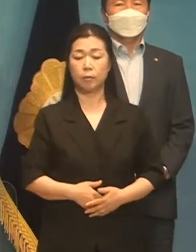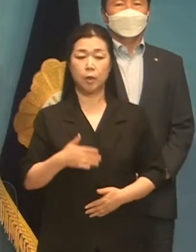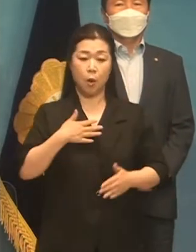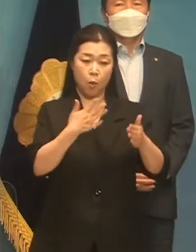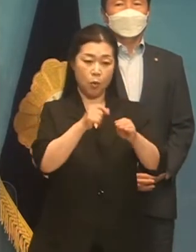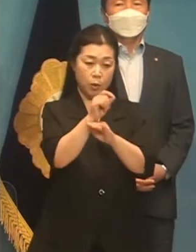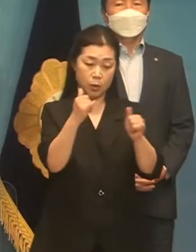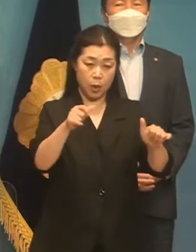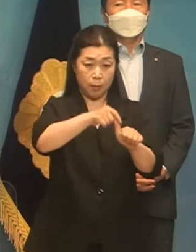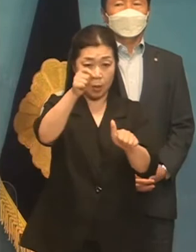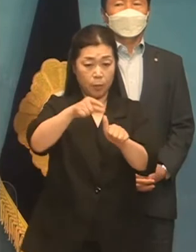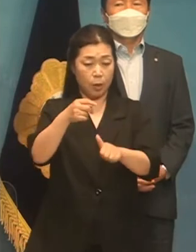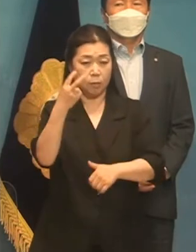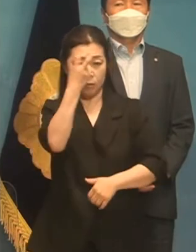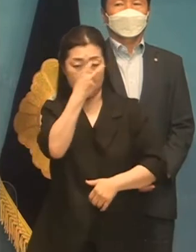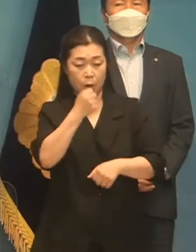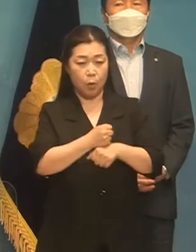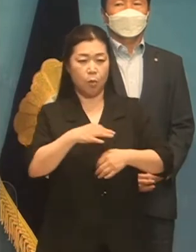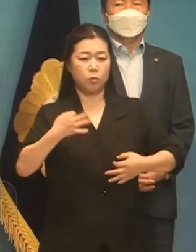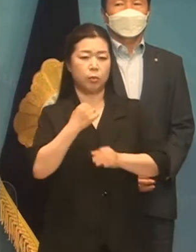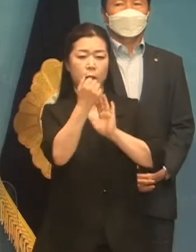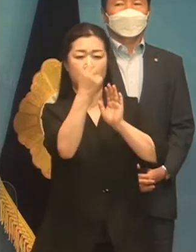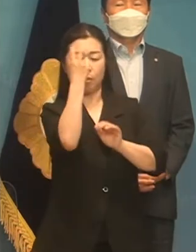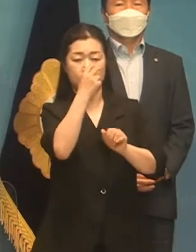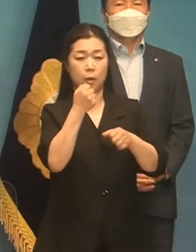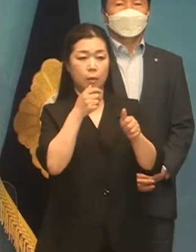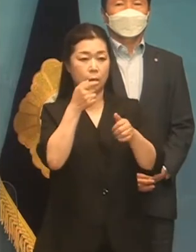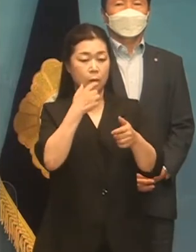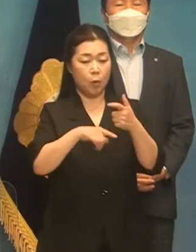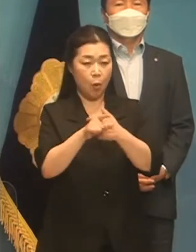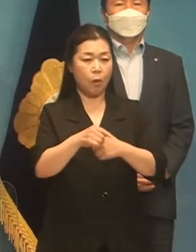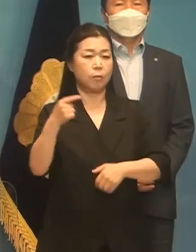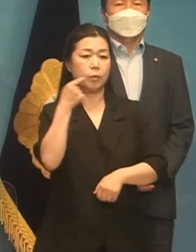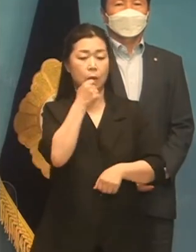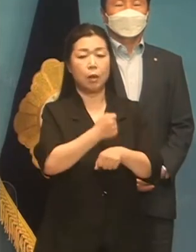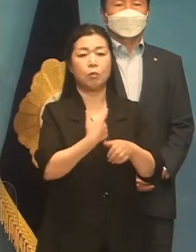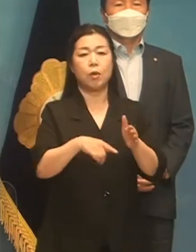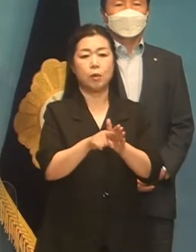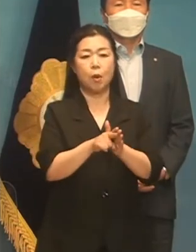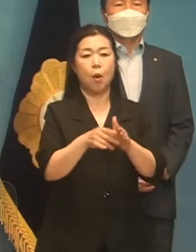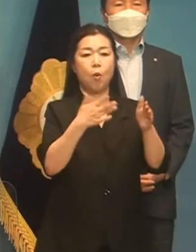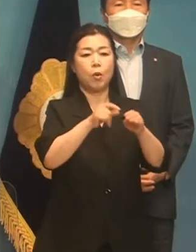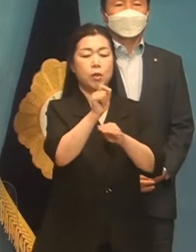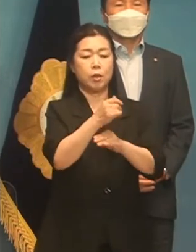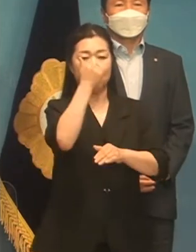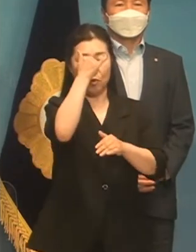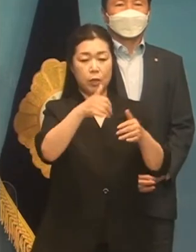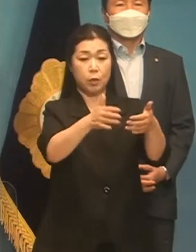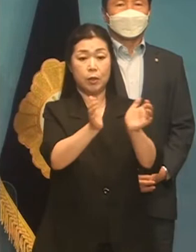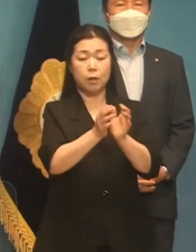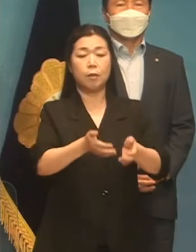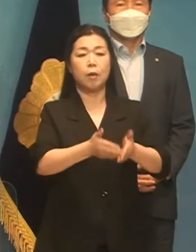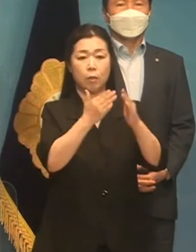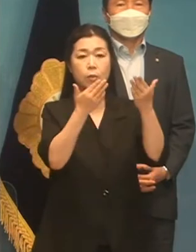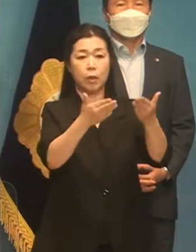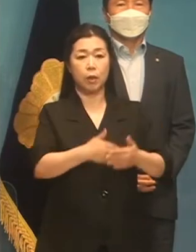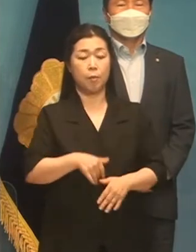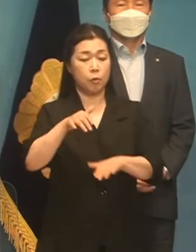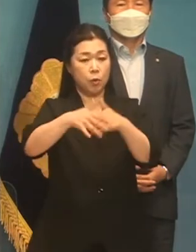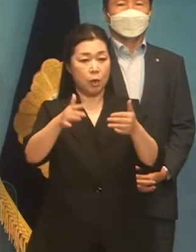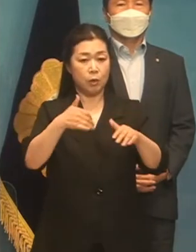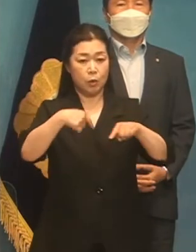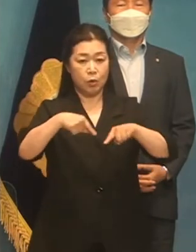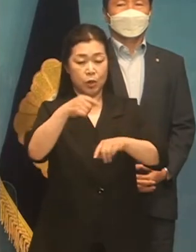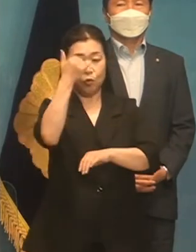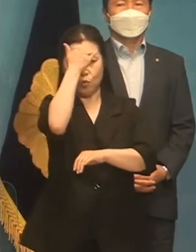공직적 인사감정과 국회 감찰을 강화하기 위한 공직윤리적인 순서를 이미 약속드렸습니다. 민주당의 정치 윤리